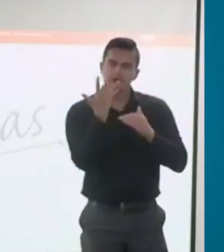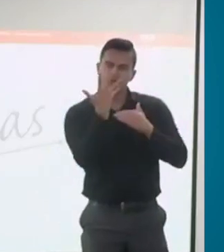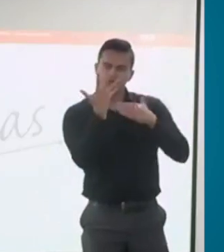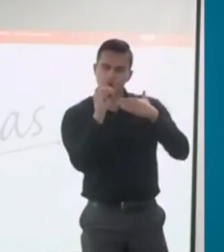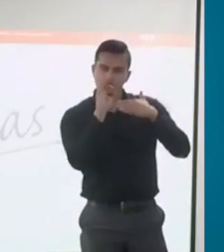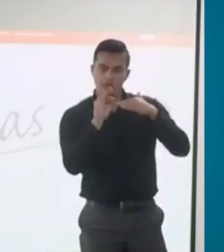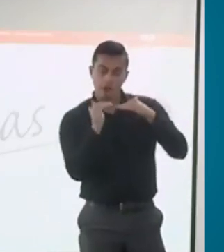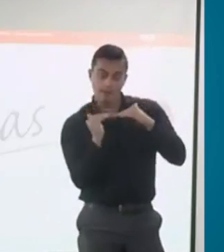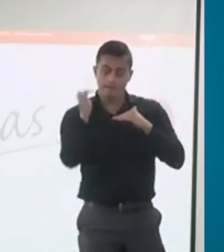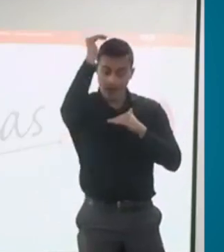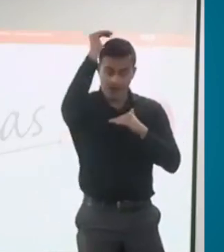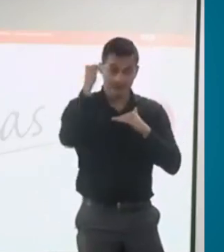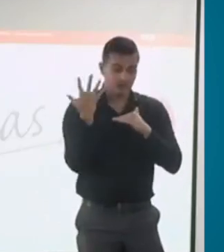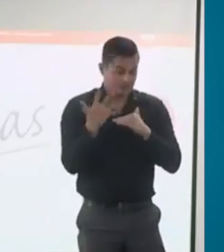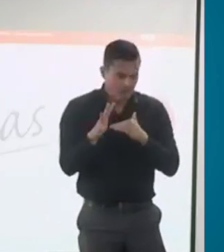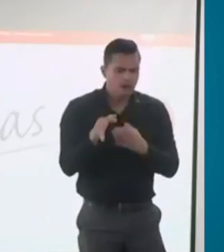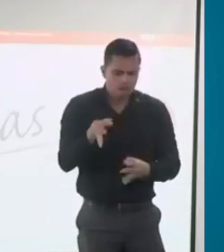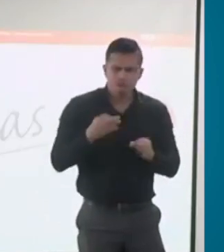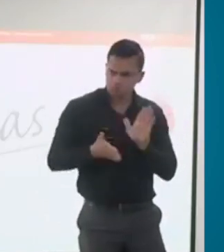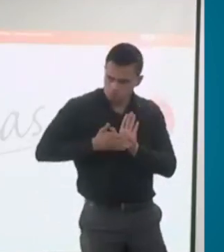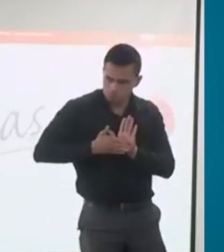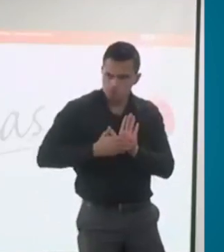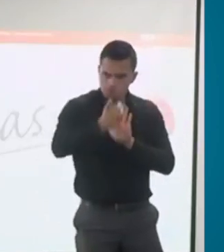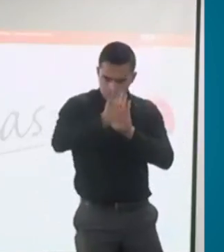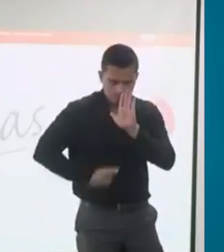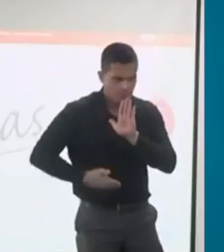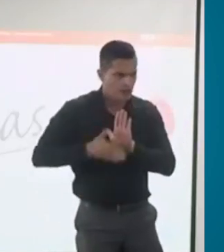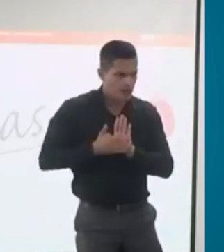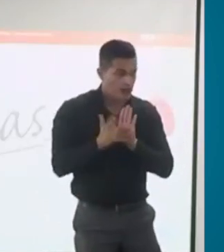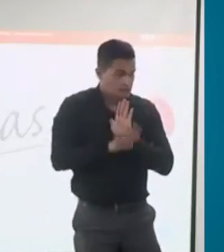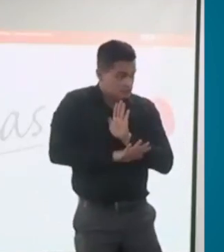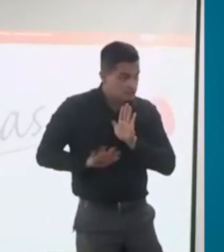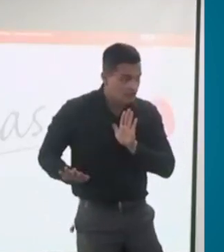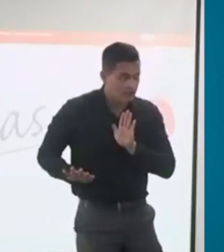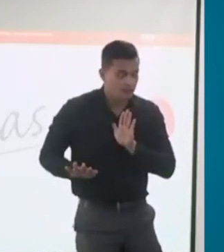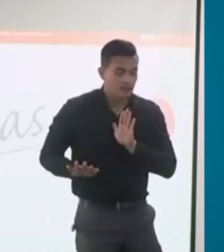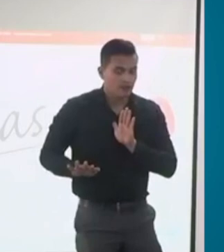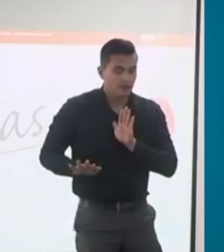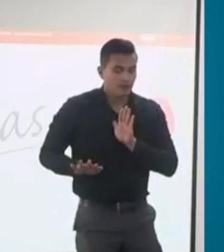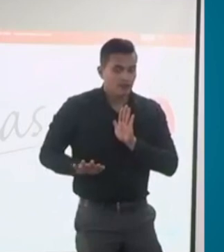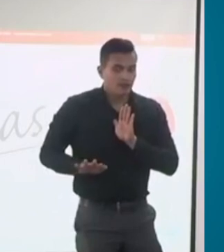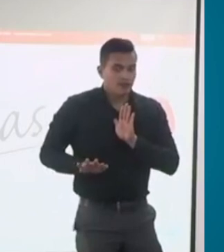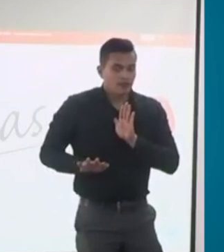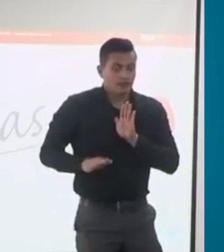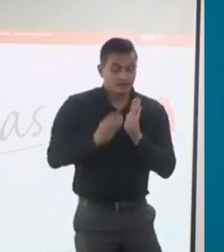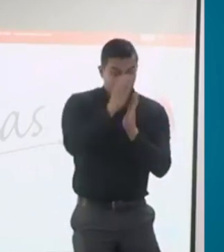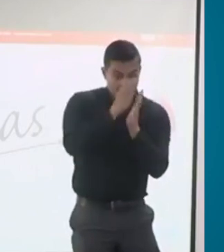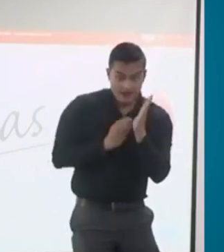adicional al certificado la persona tiene que tener